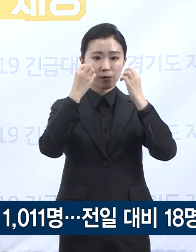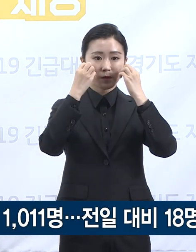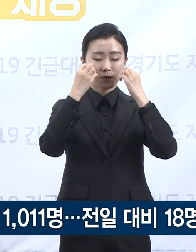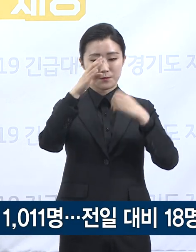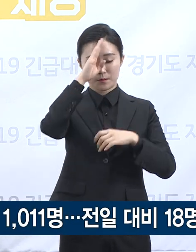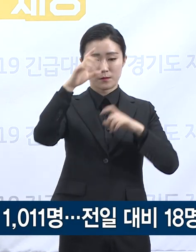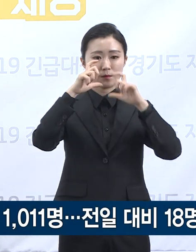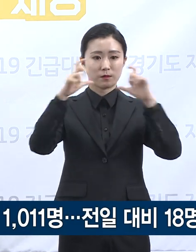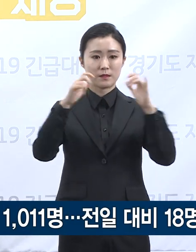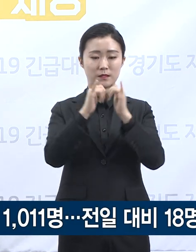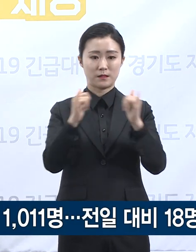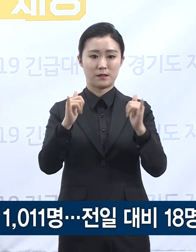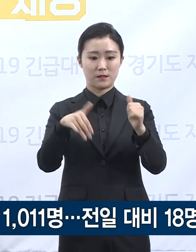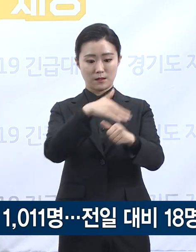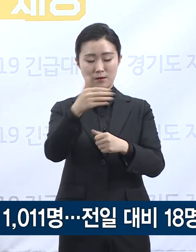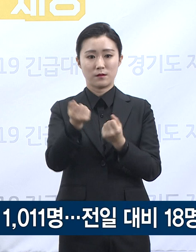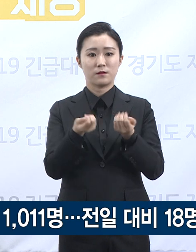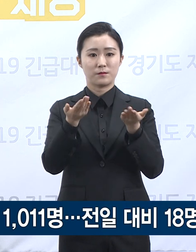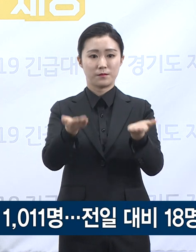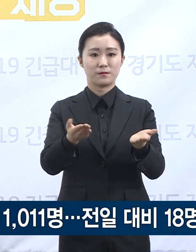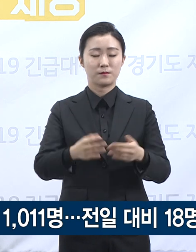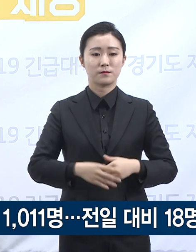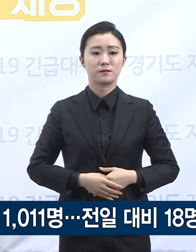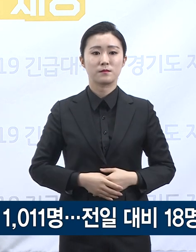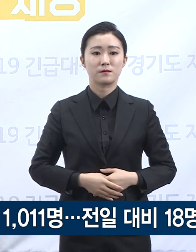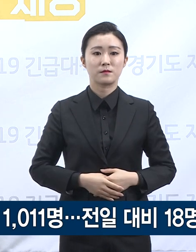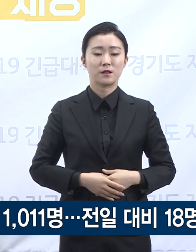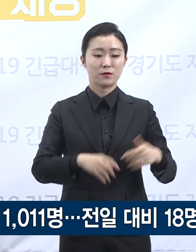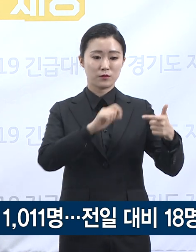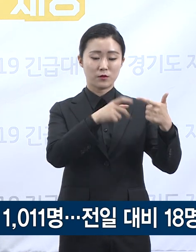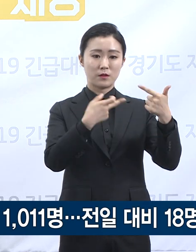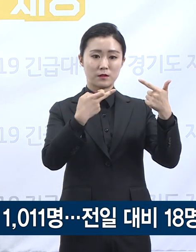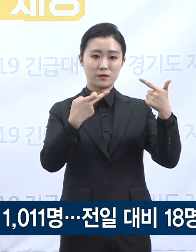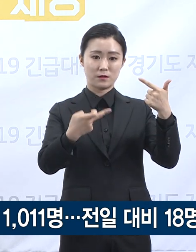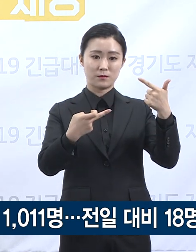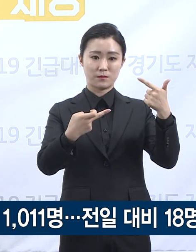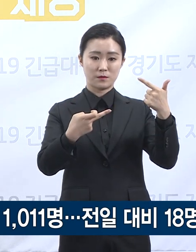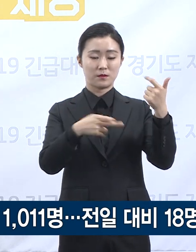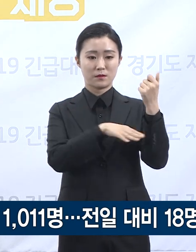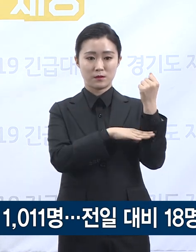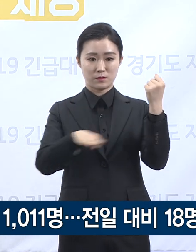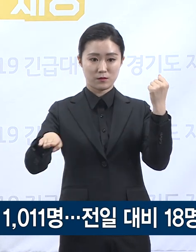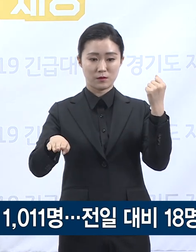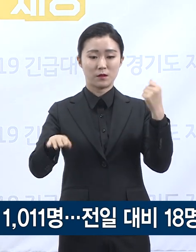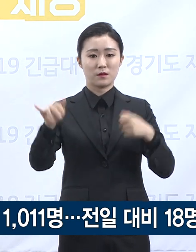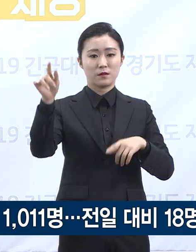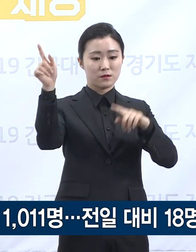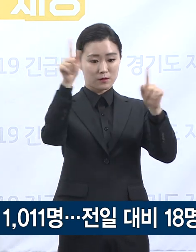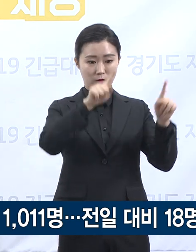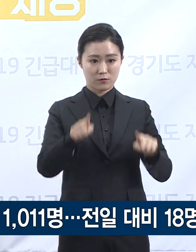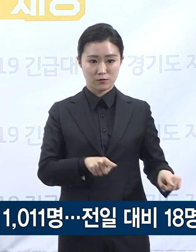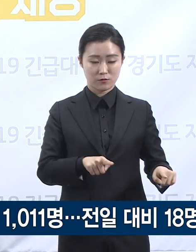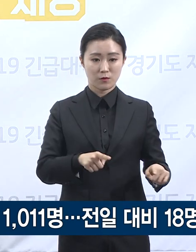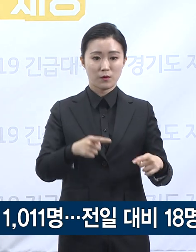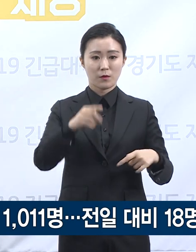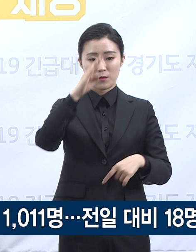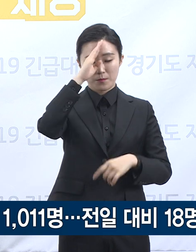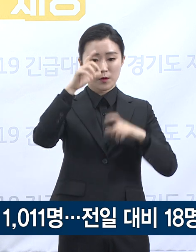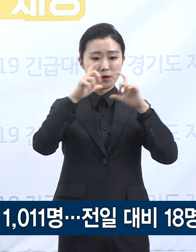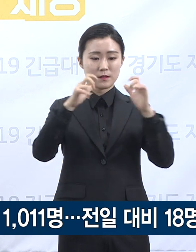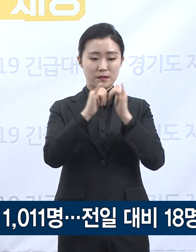현황입니다. 질병관리본부 발표에 따르면 6월 12일 0시 기준 전국 확진자 수는 총 1만 2